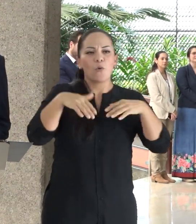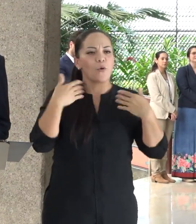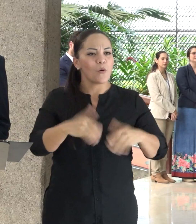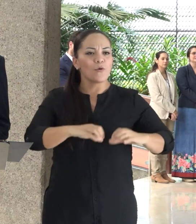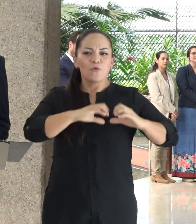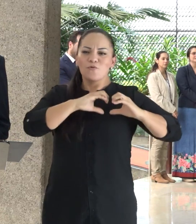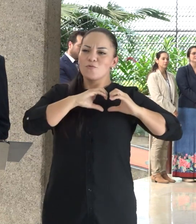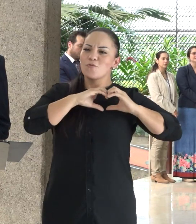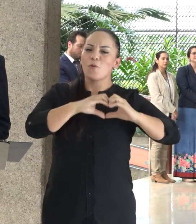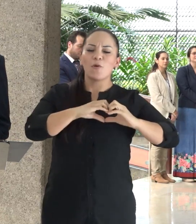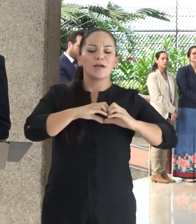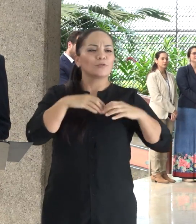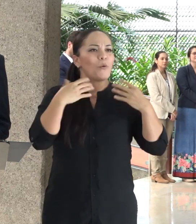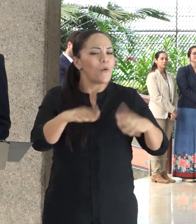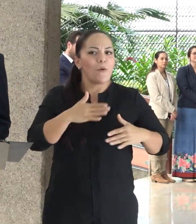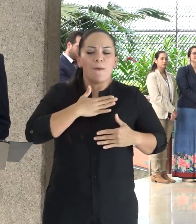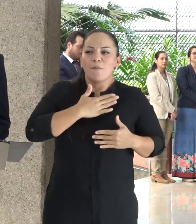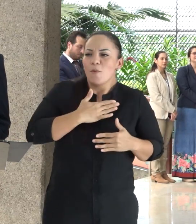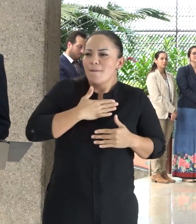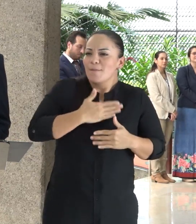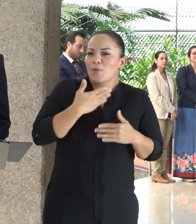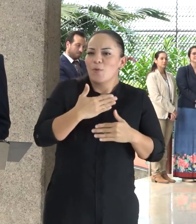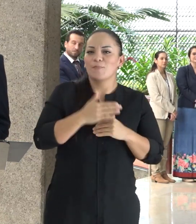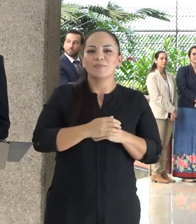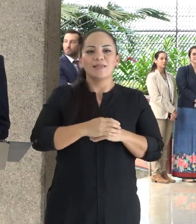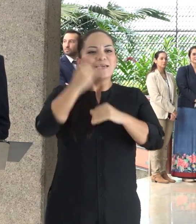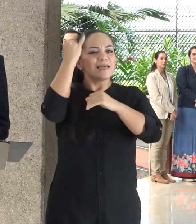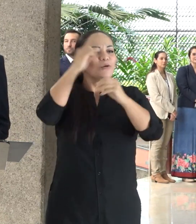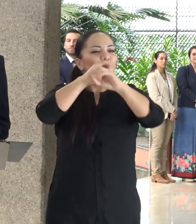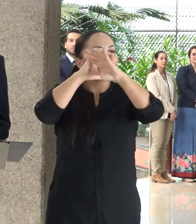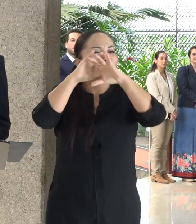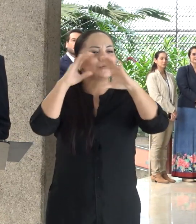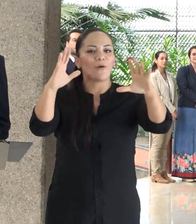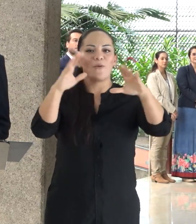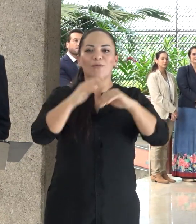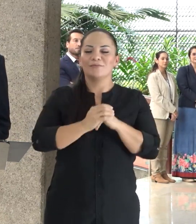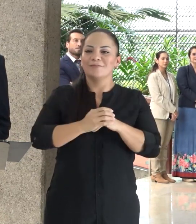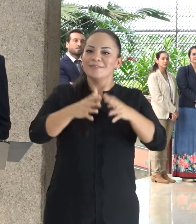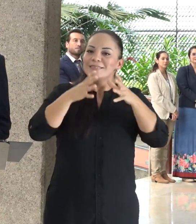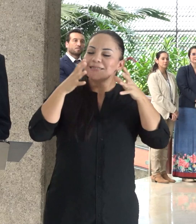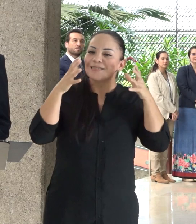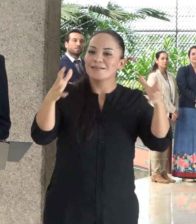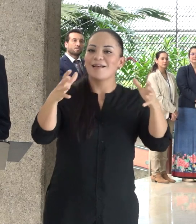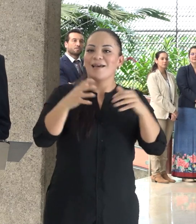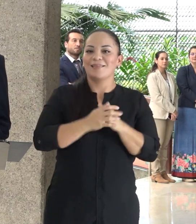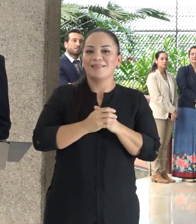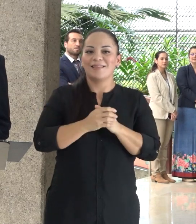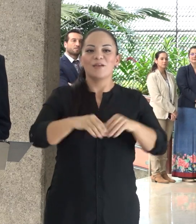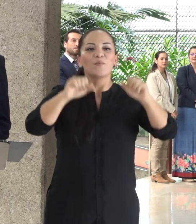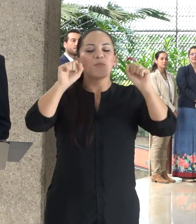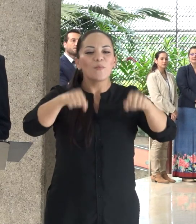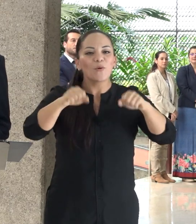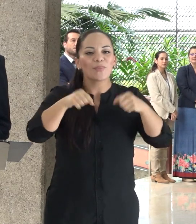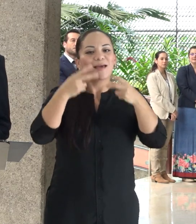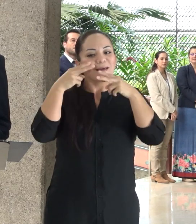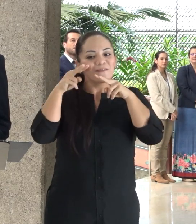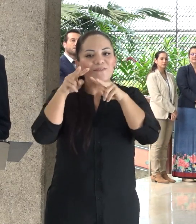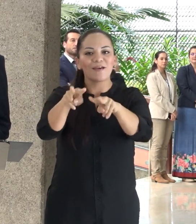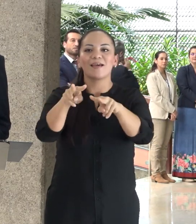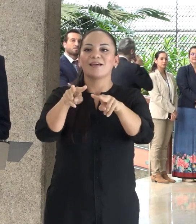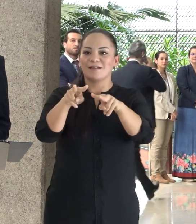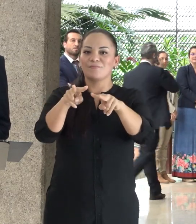corazón en la boca y la ilusión expectante de poder ver